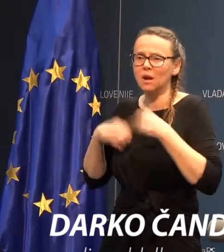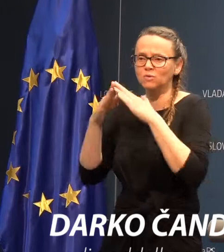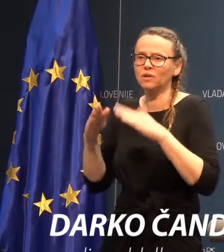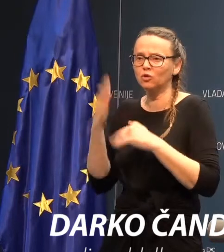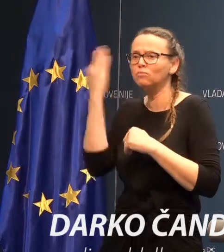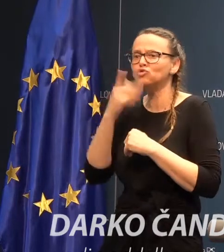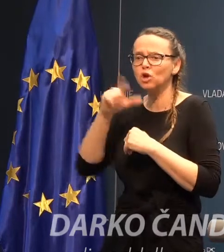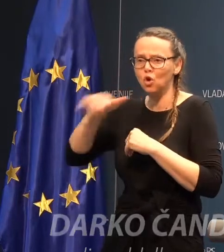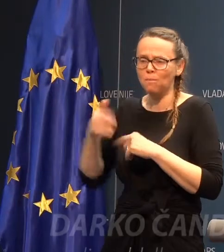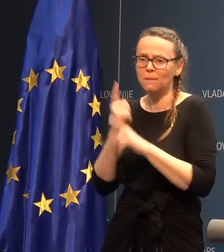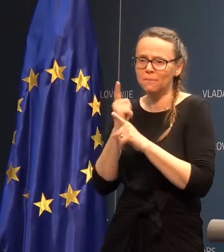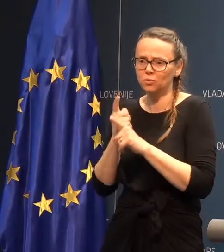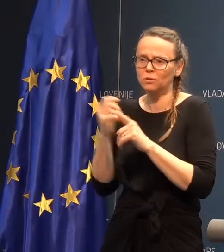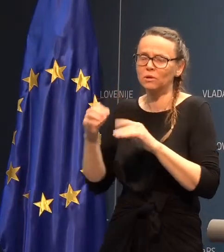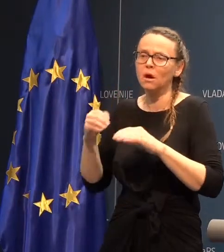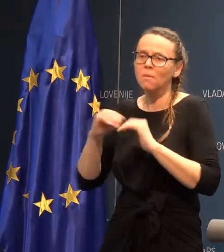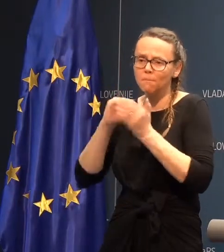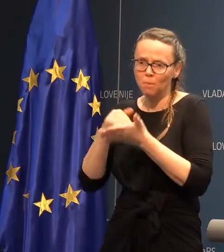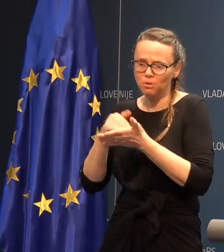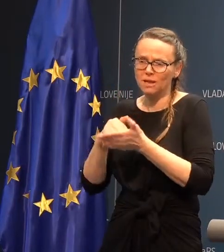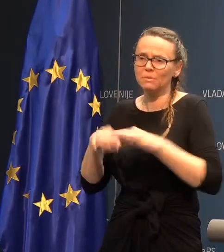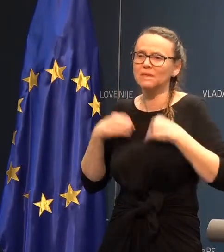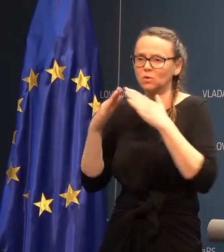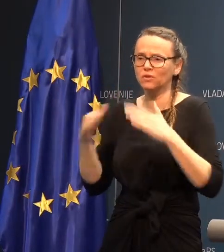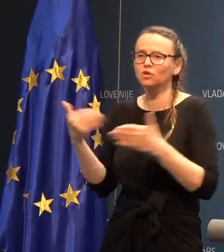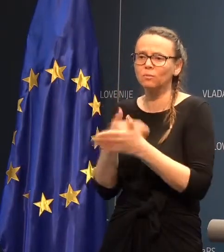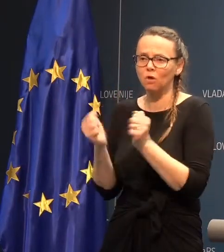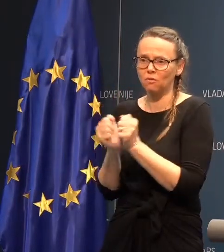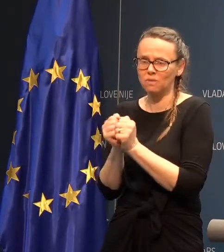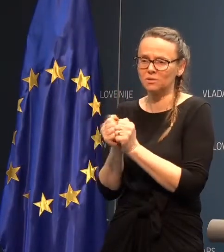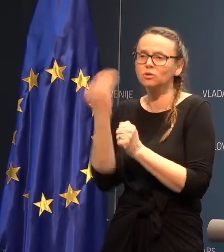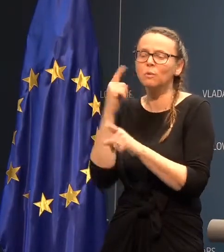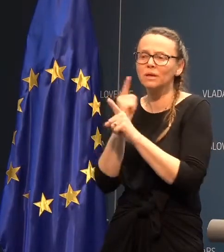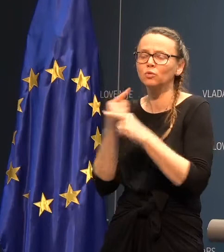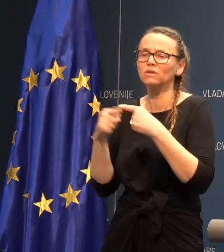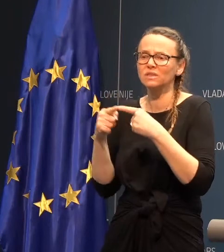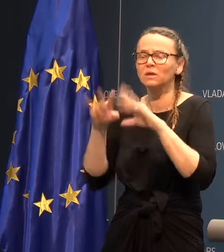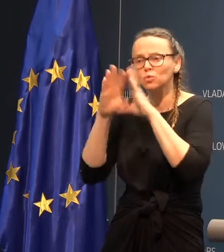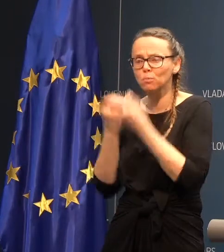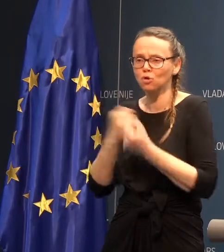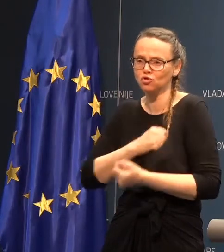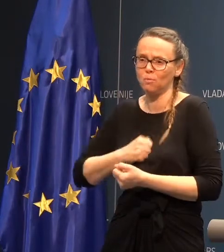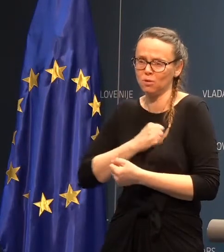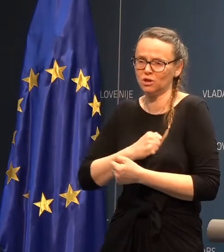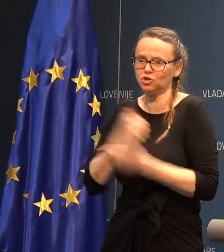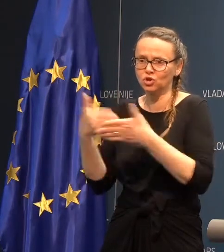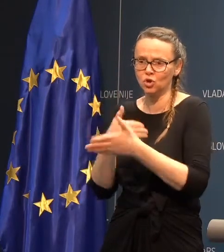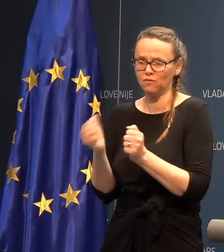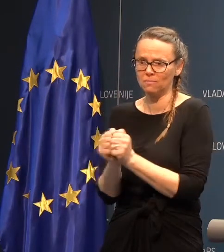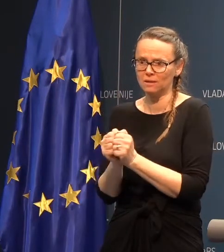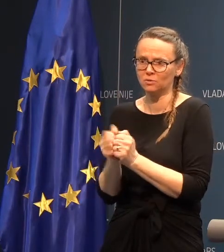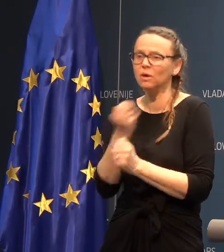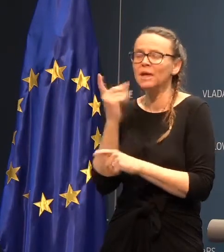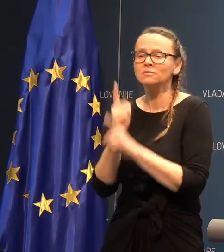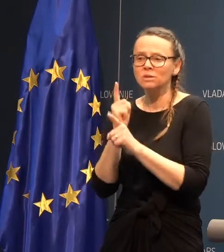potrebi tudi zdravstven doma novo mesto. Kratki smo glede tudi v skliko z spološno bolješnico v nojem mestu, ker smo se